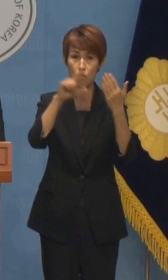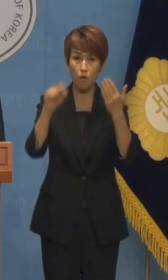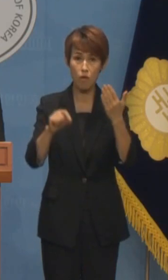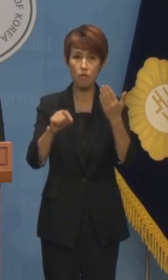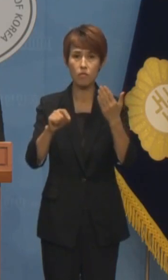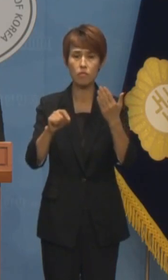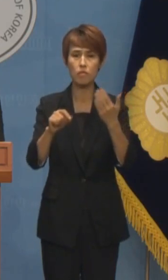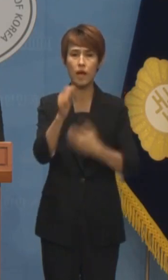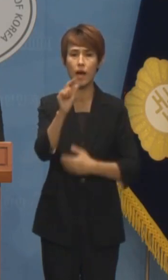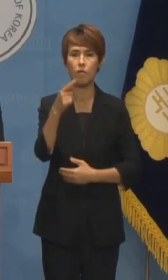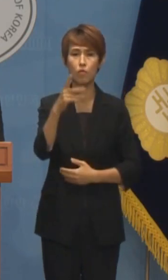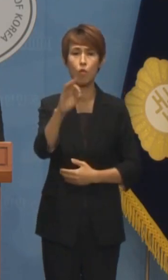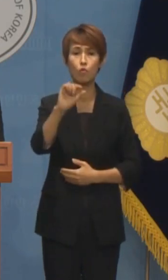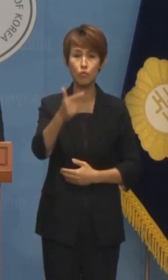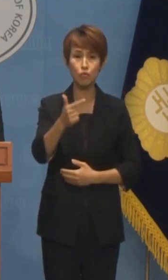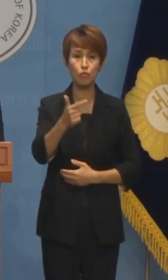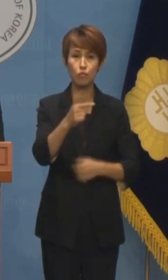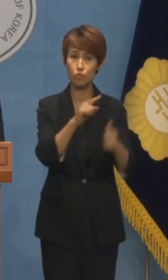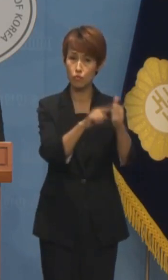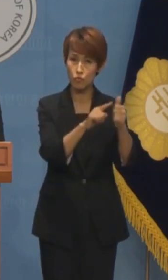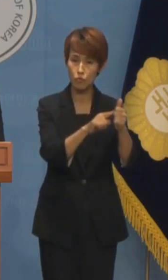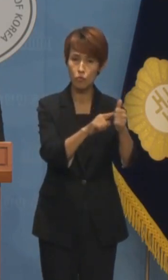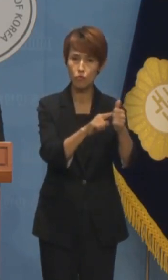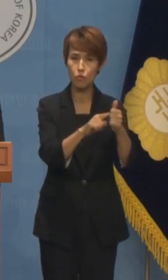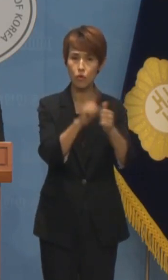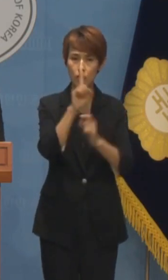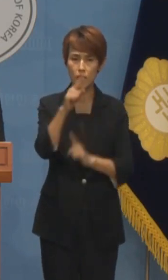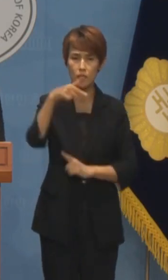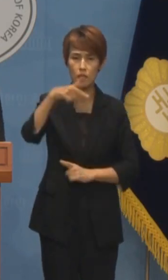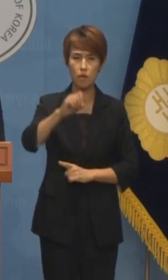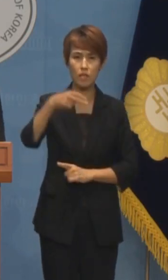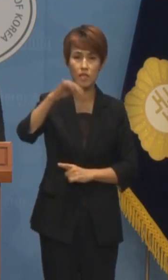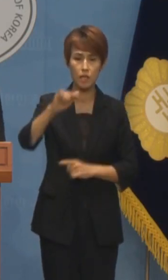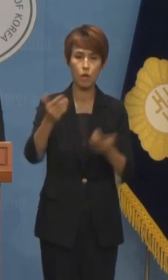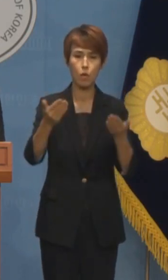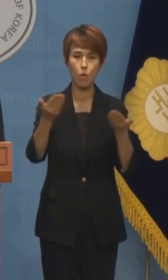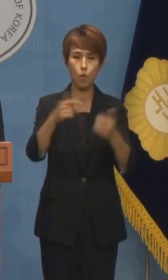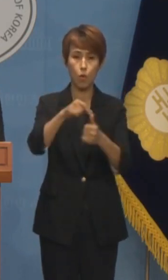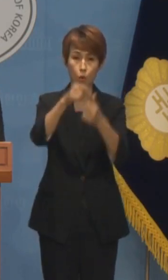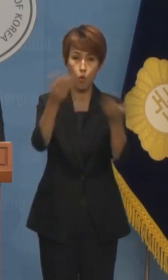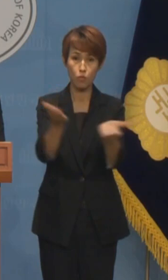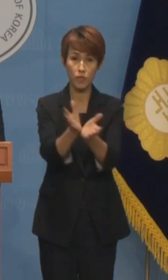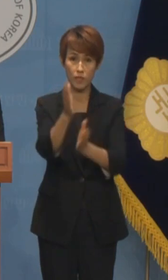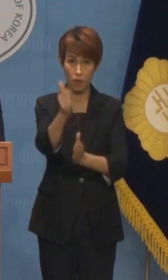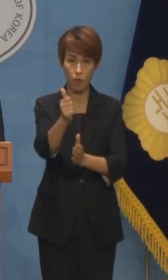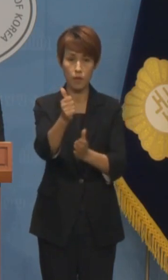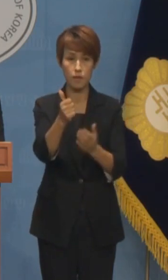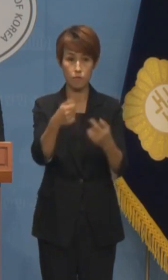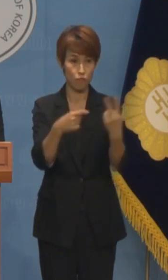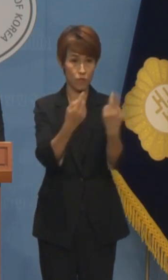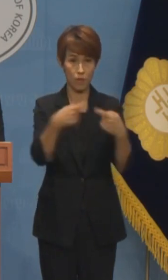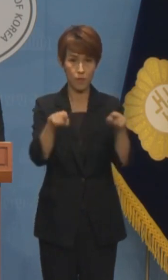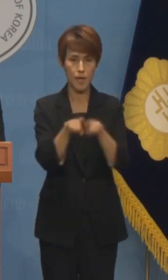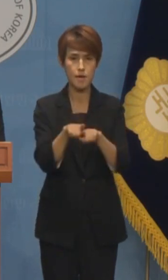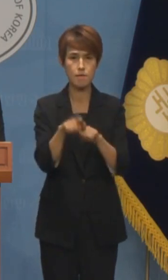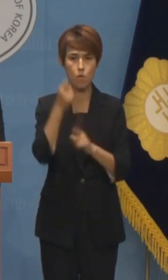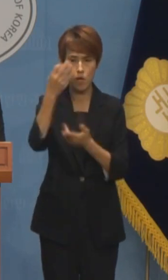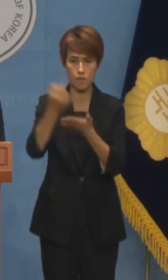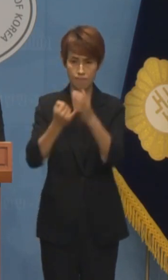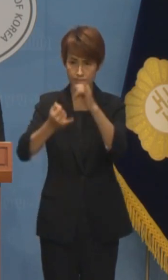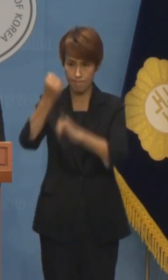한동훈 당시 법무부 장관과 이정식 고용노동부 장관이 함께 임금 체불 근절을 위한